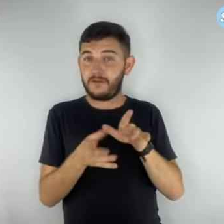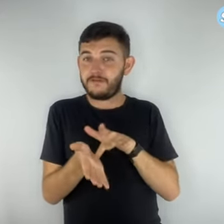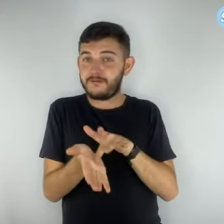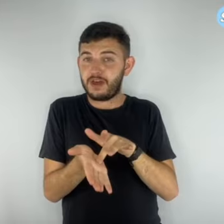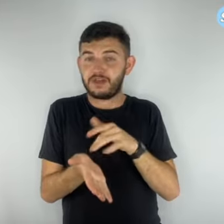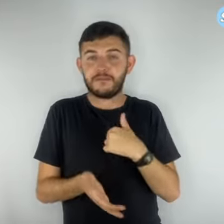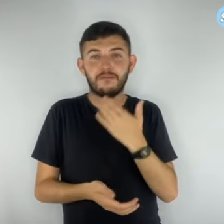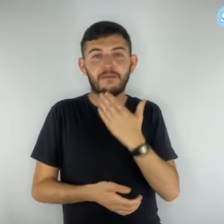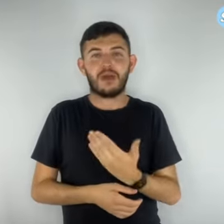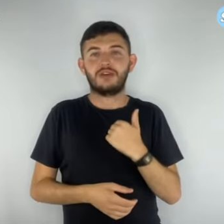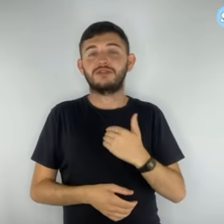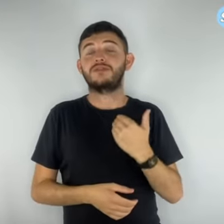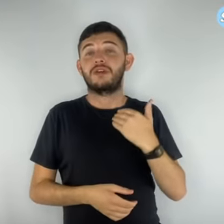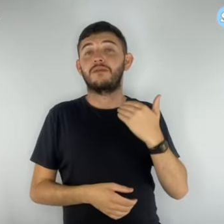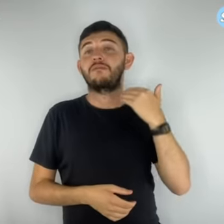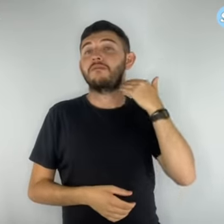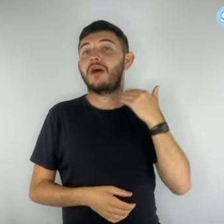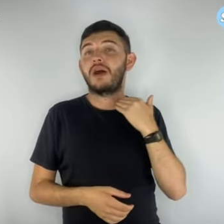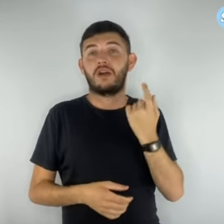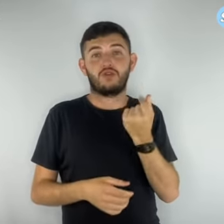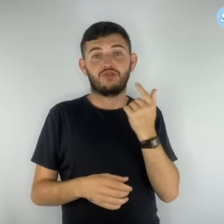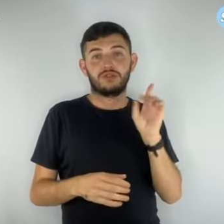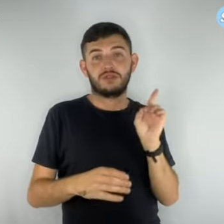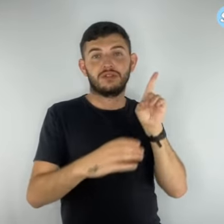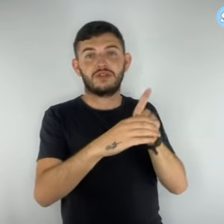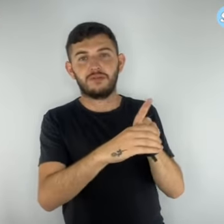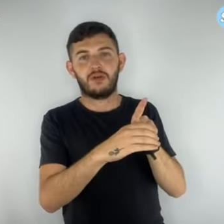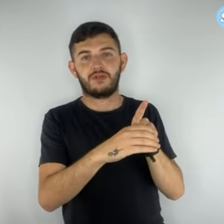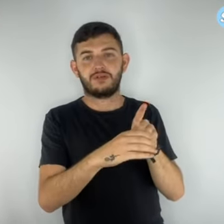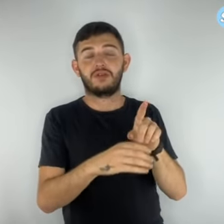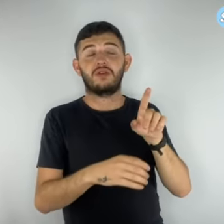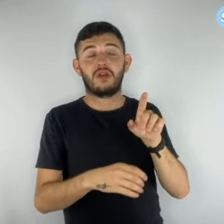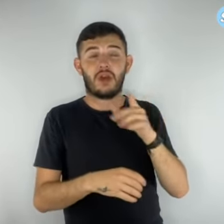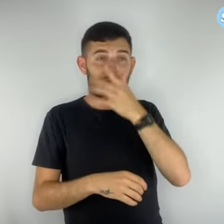bancária vinculada a uma suposta pessoa com o nome de Priscila.